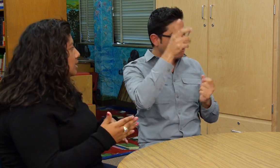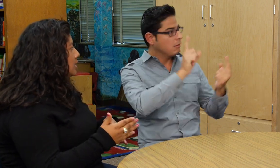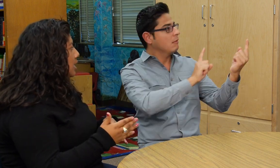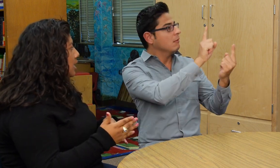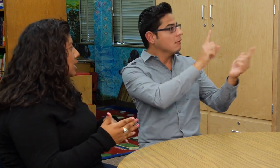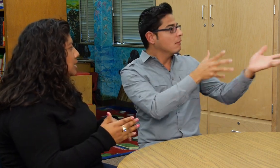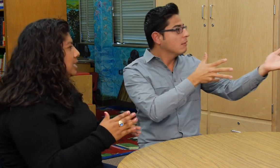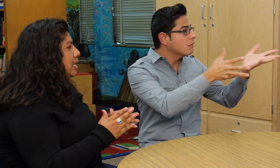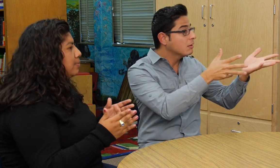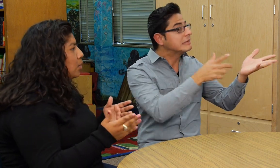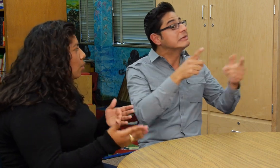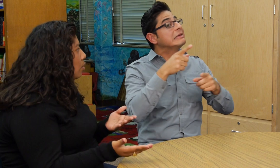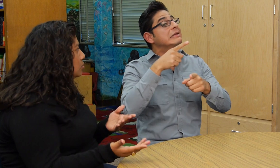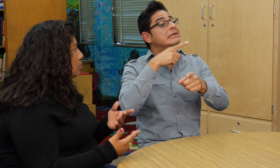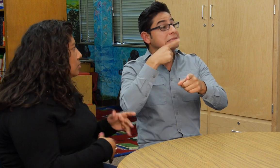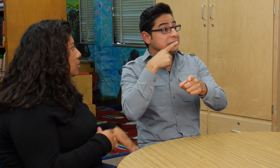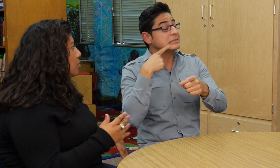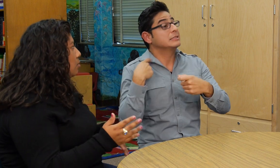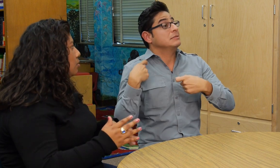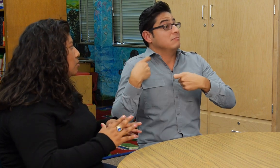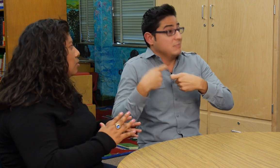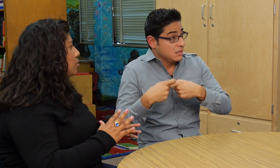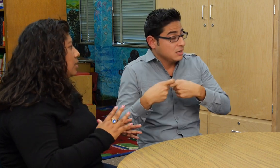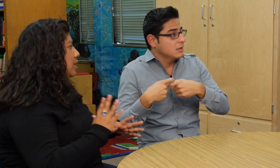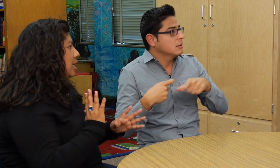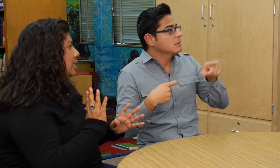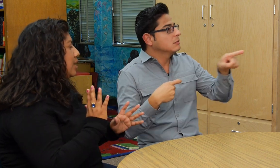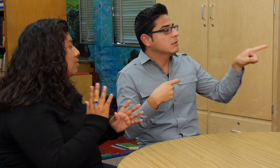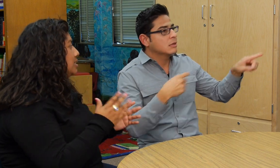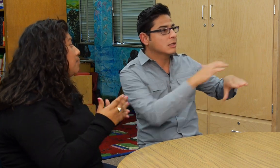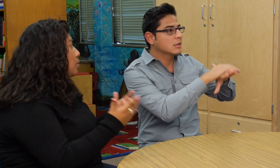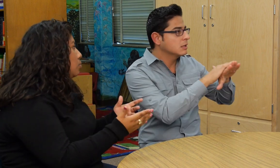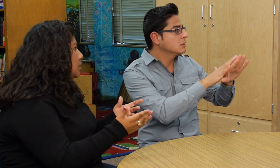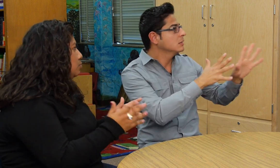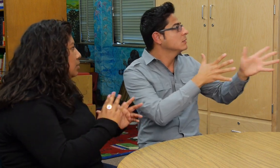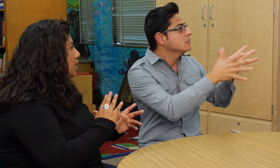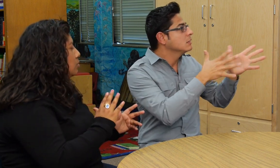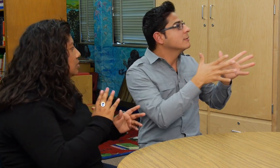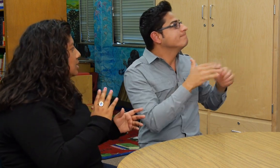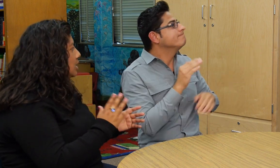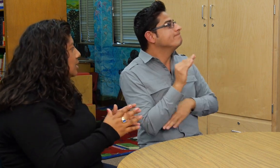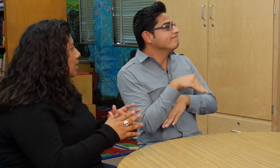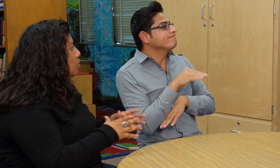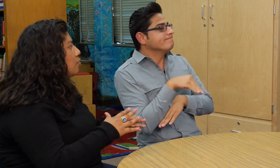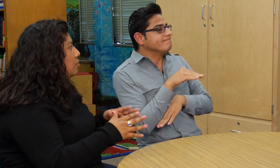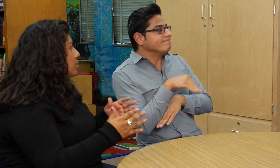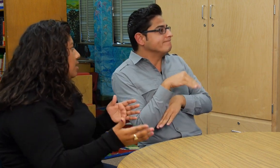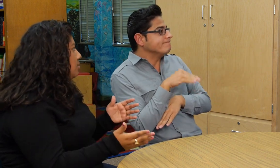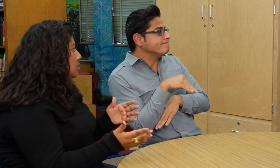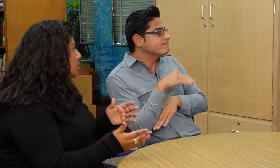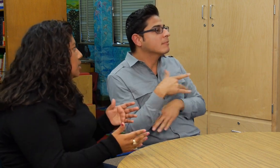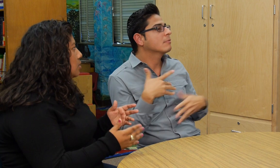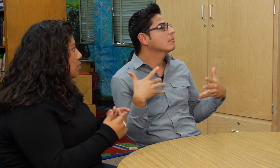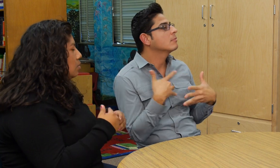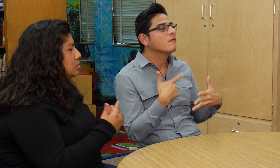este, nerviosos y no, no, en realidad no hacen preguntas porque no se sienten confortables con los